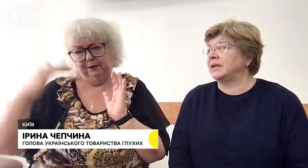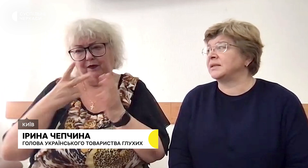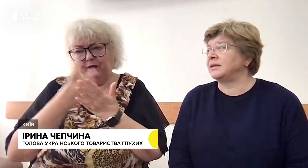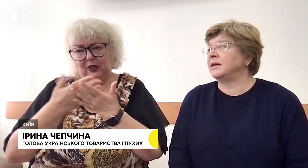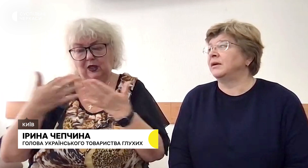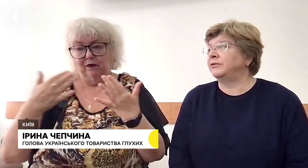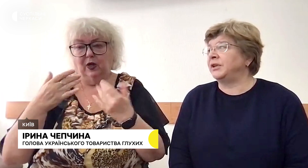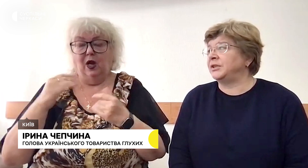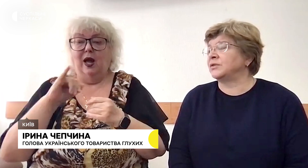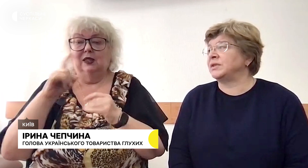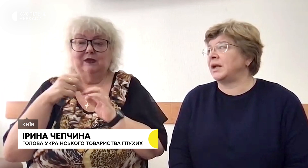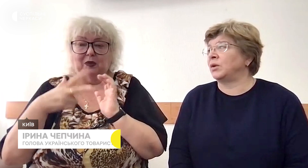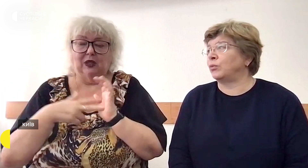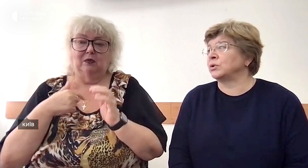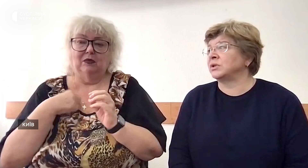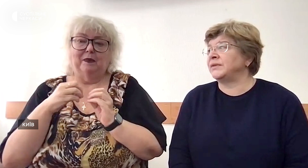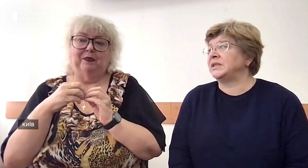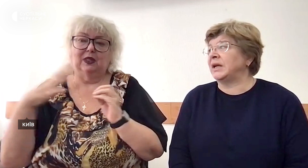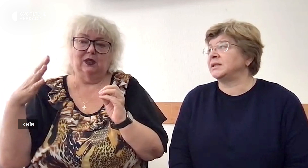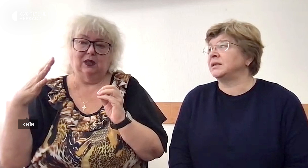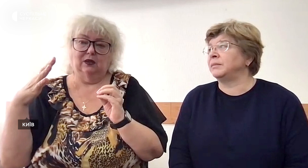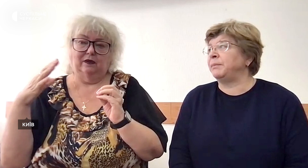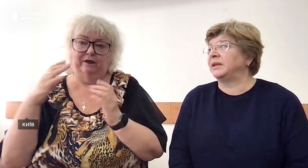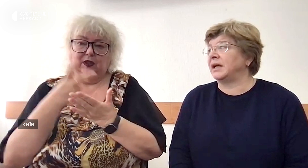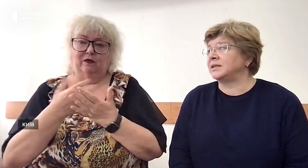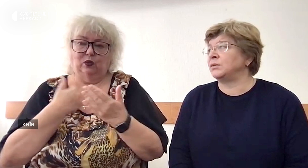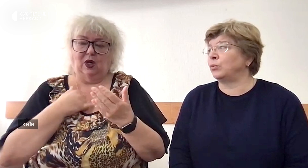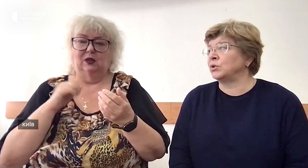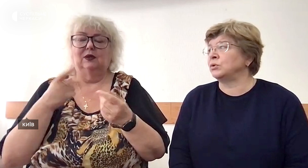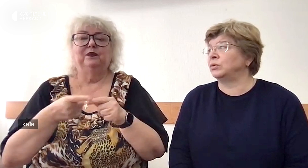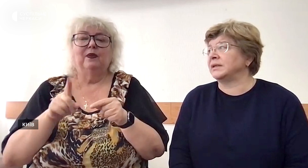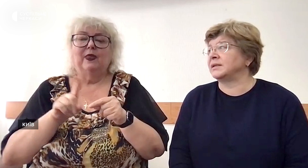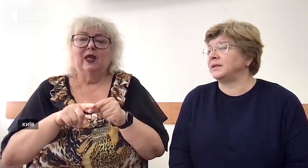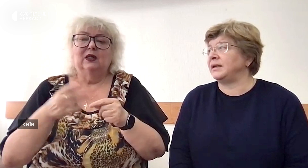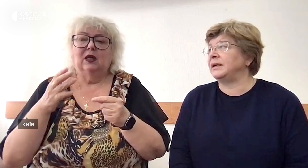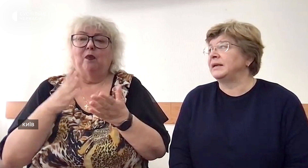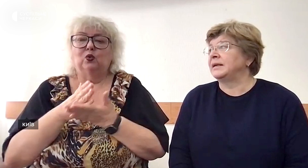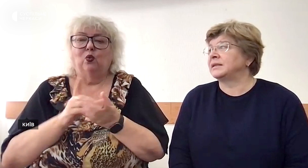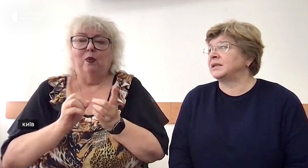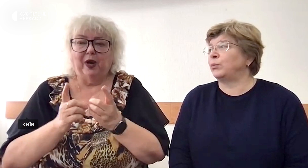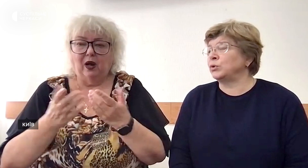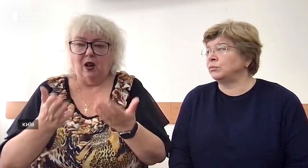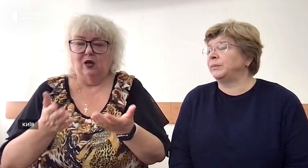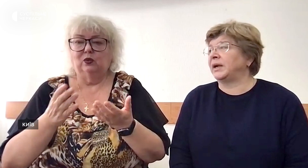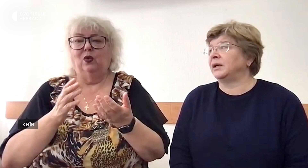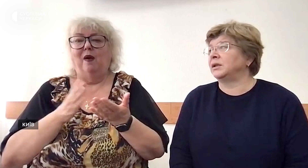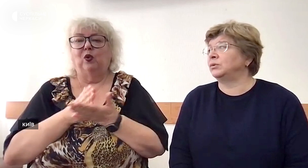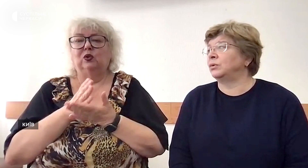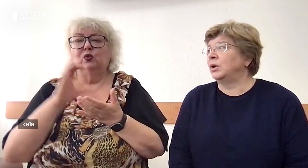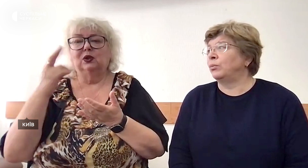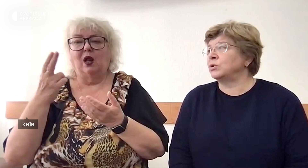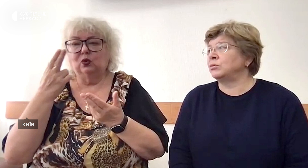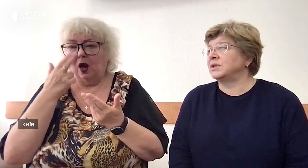входить 18 видів соціальних послуг. 18 і 15 послуг у нас є. Це послуги